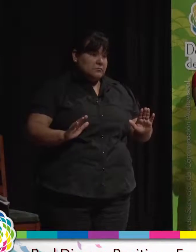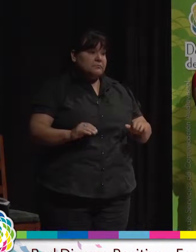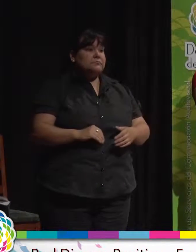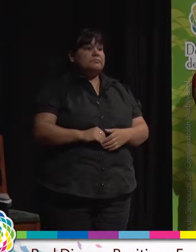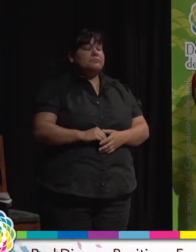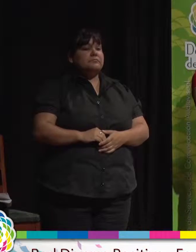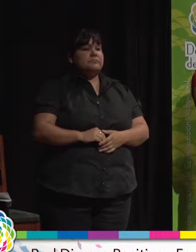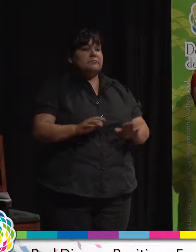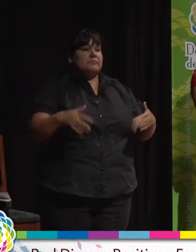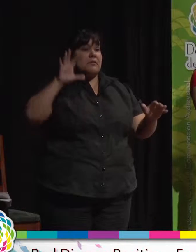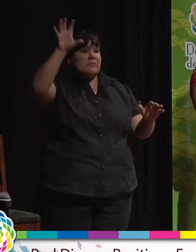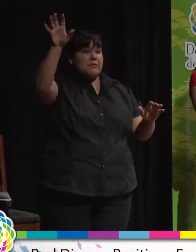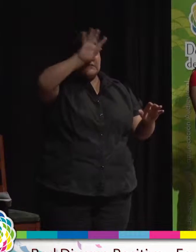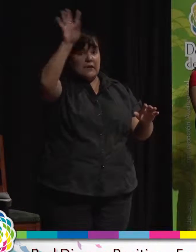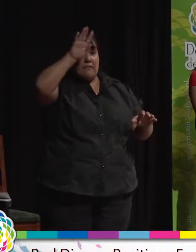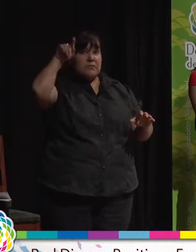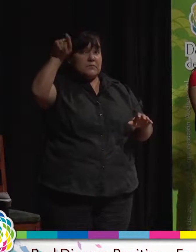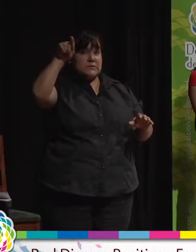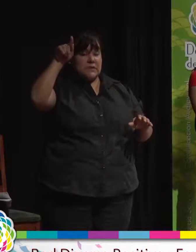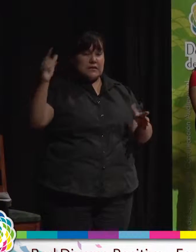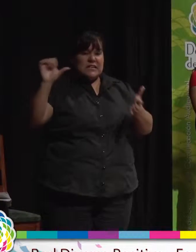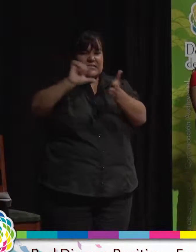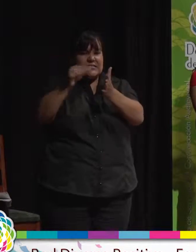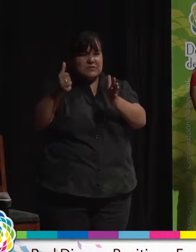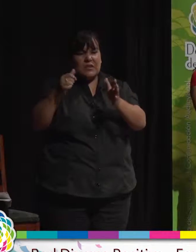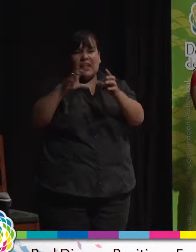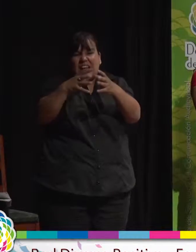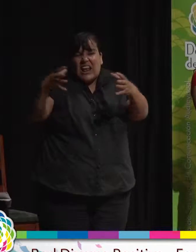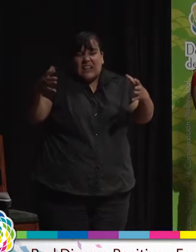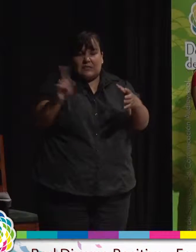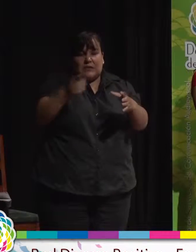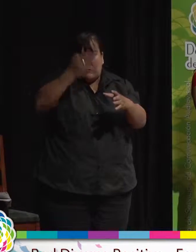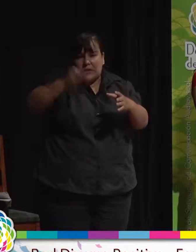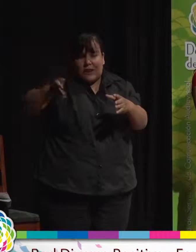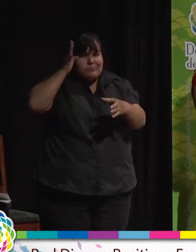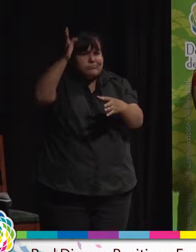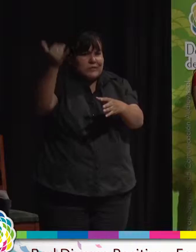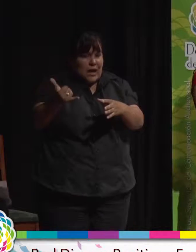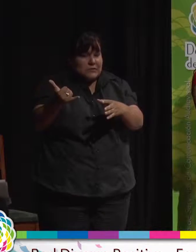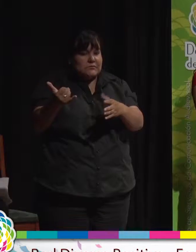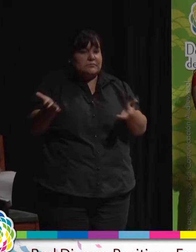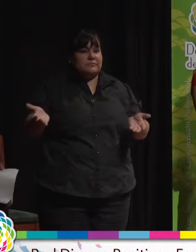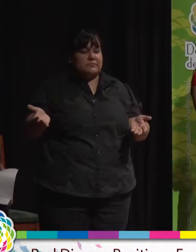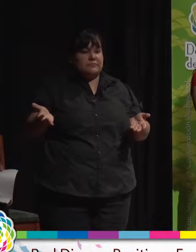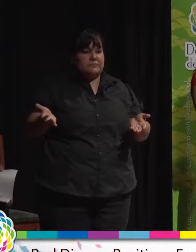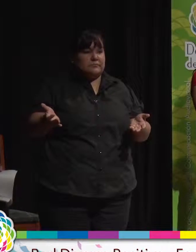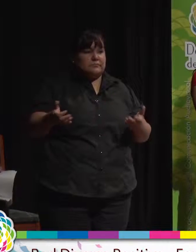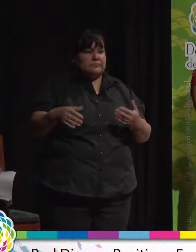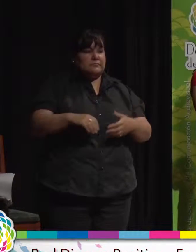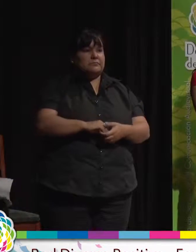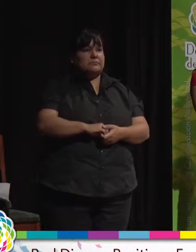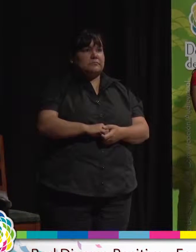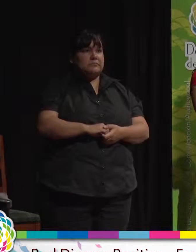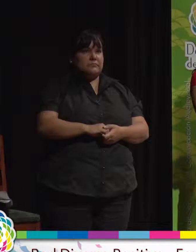En Formosa no es una ciudad muy grande, pero sí bastante poblada. Y para la